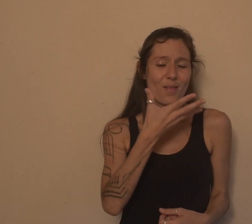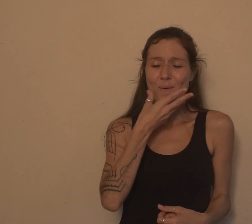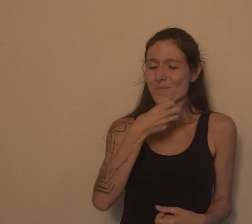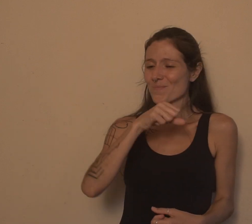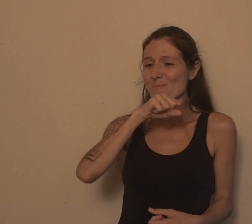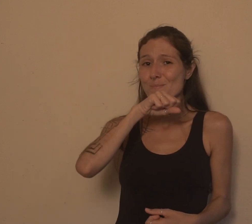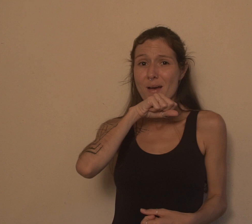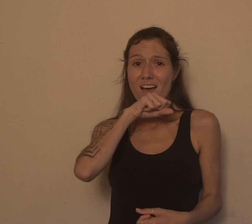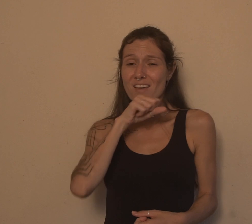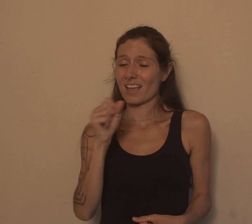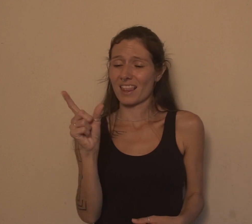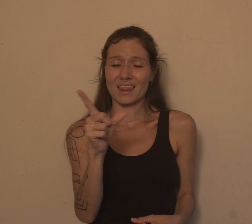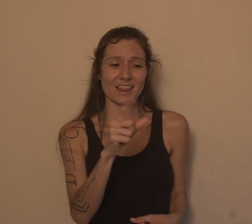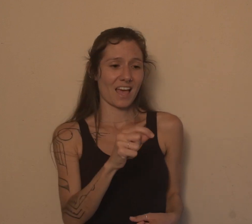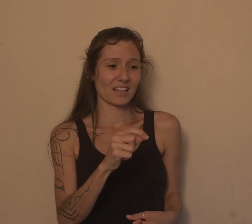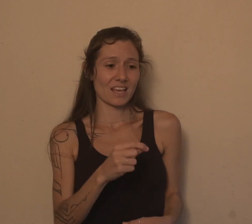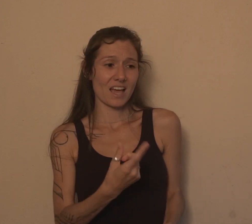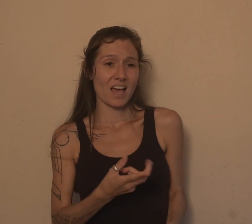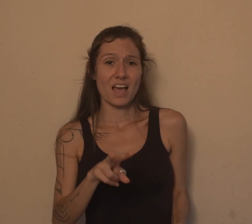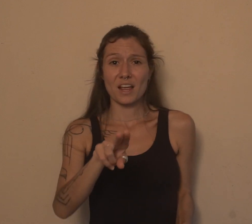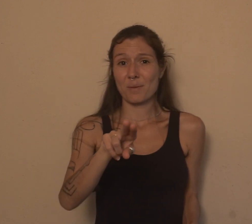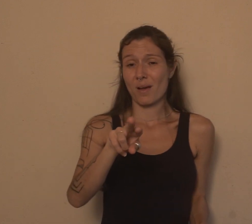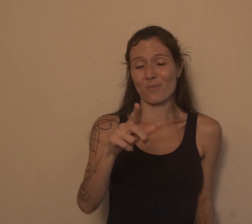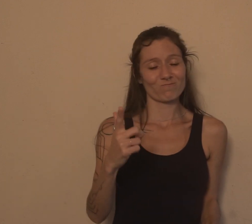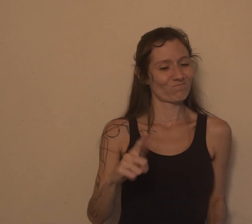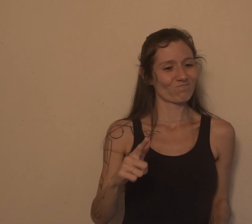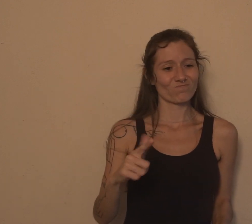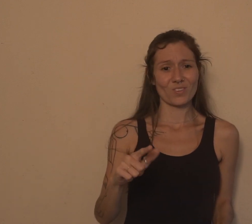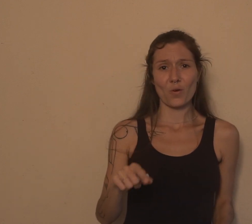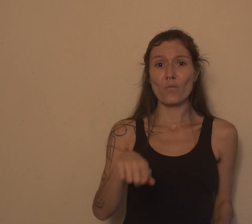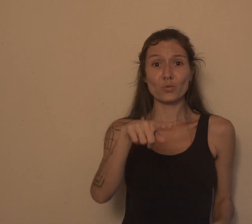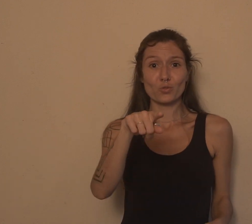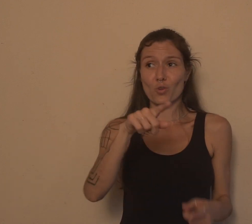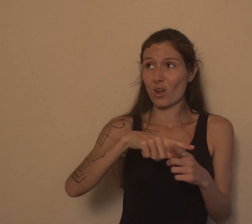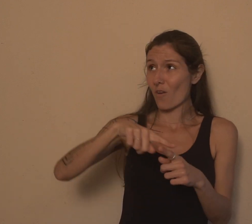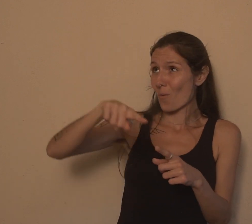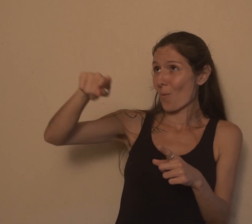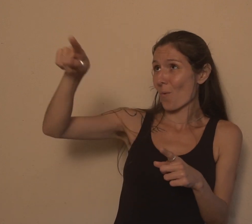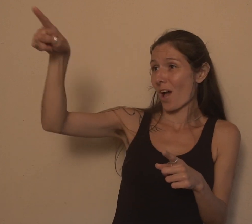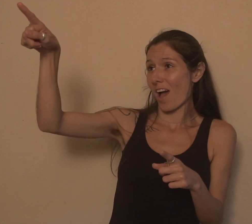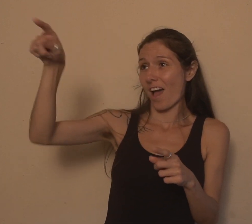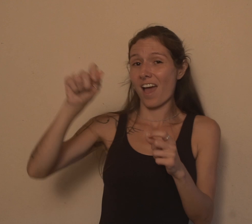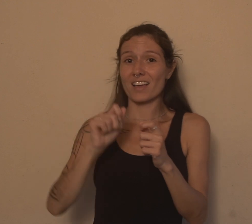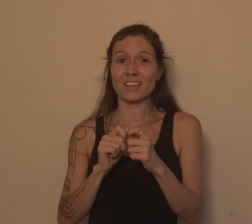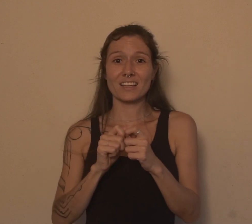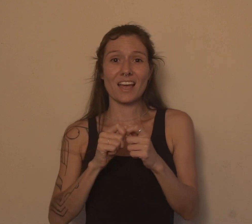Sem parente, sem irmão Você que desce já para baixo